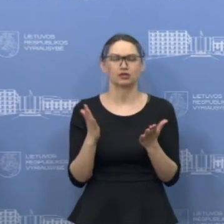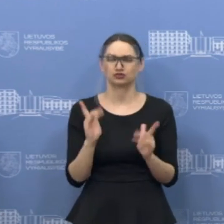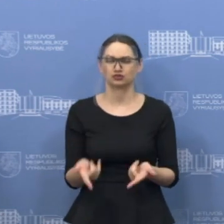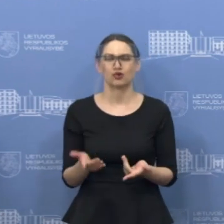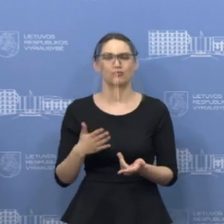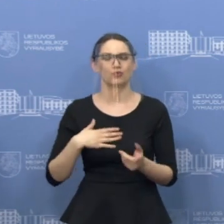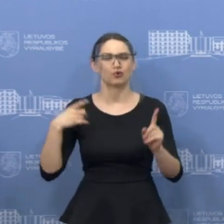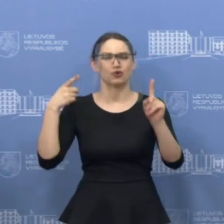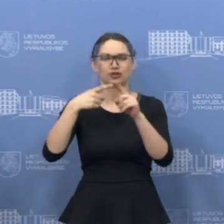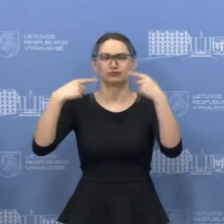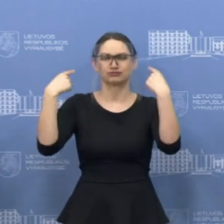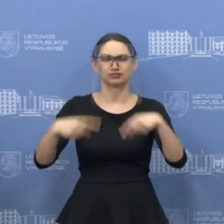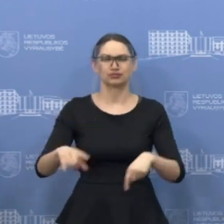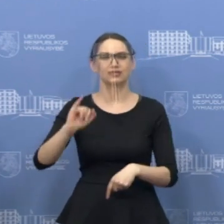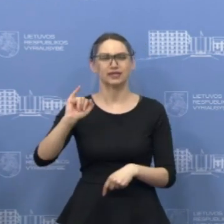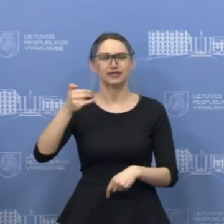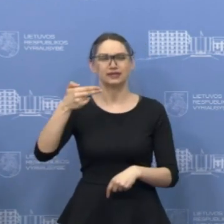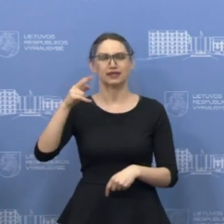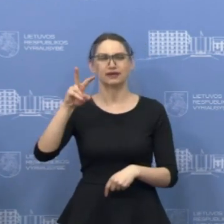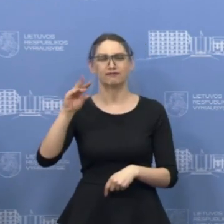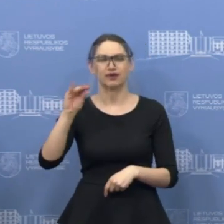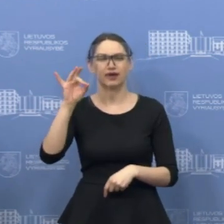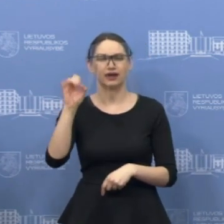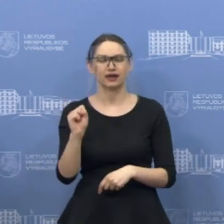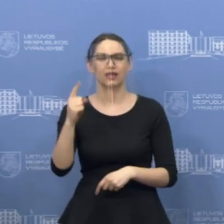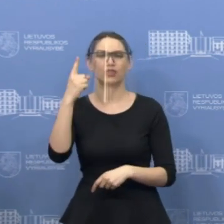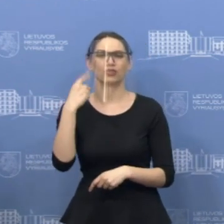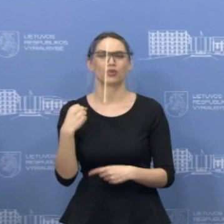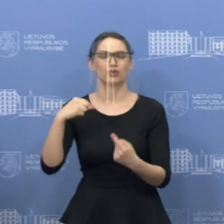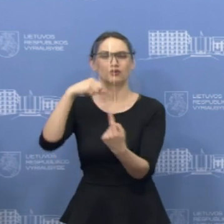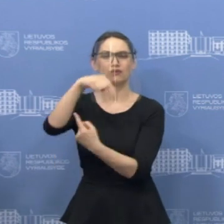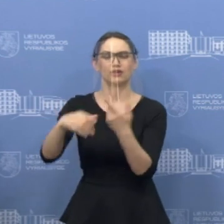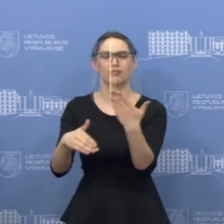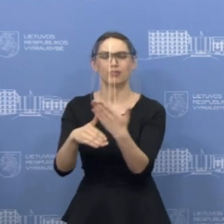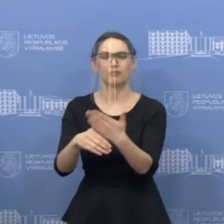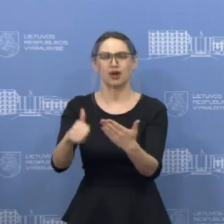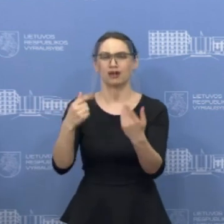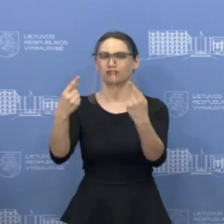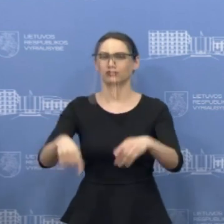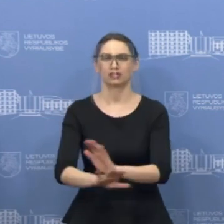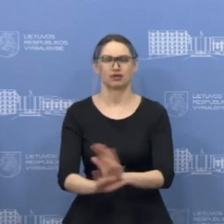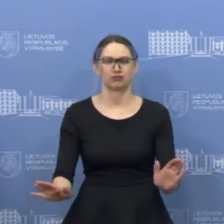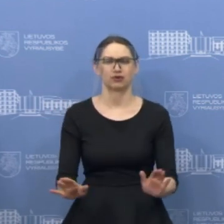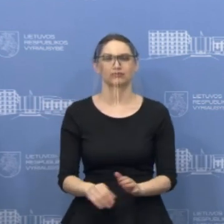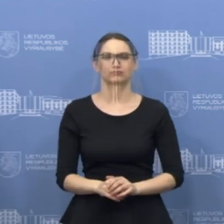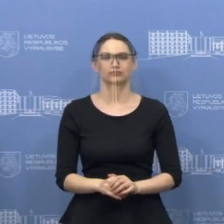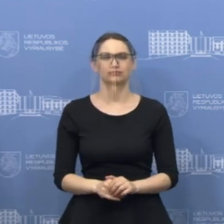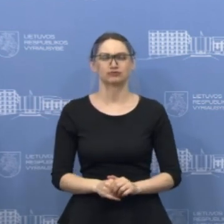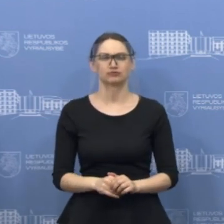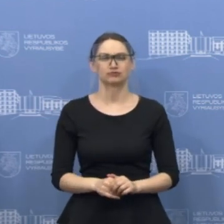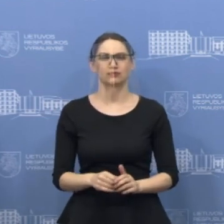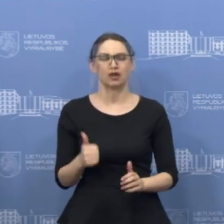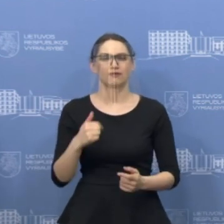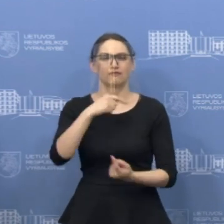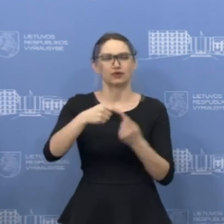mūsų tikslas keičiasi į tikslą, padėti verslui išgyventi, išlaikyti likvidumą, išlaikyti savo verslą.